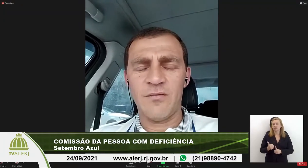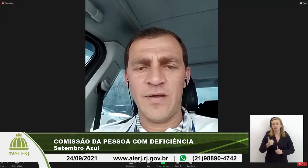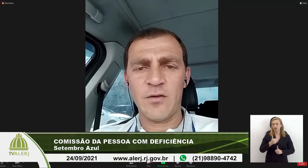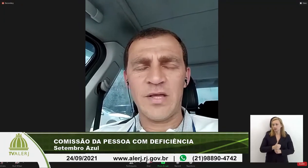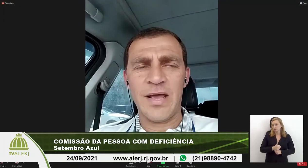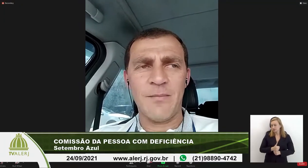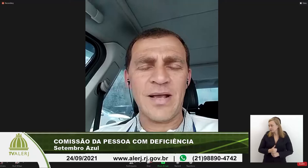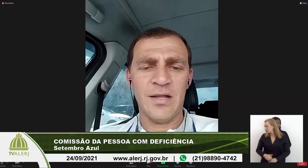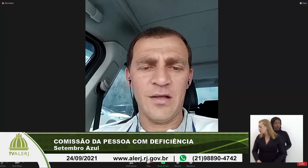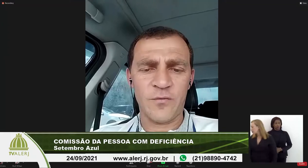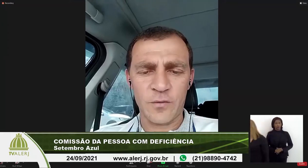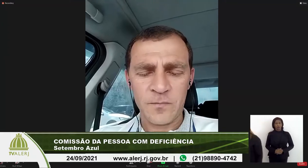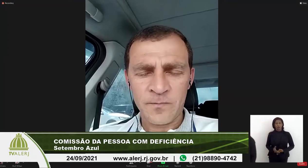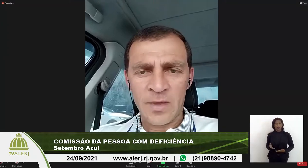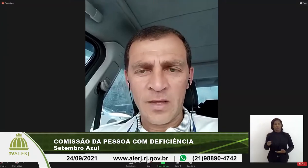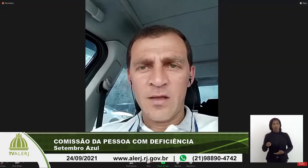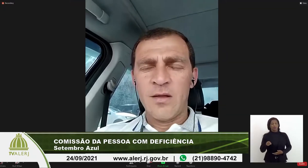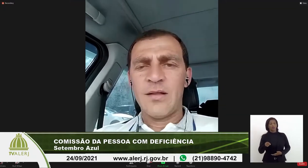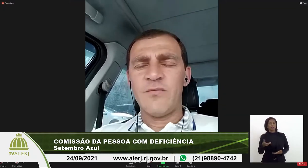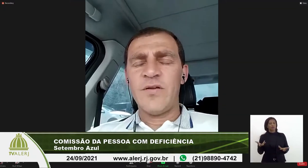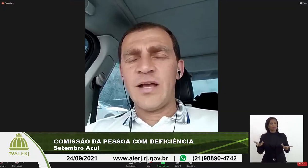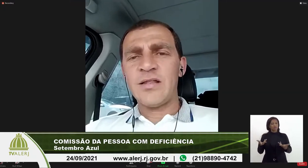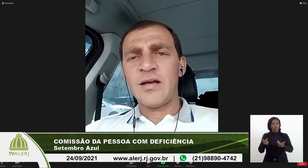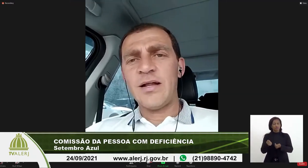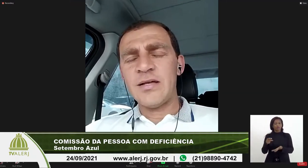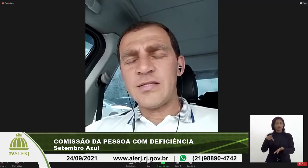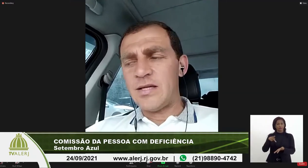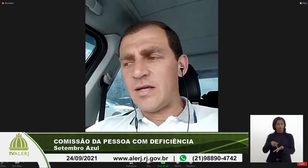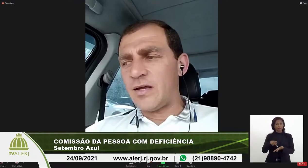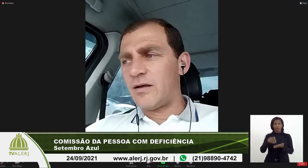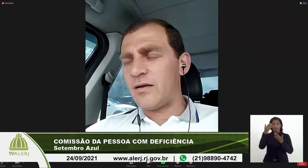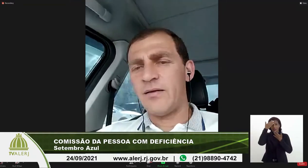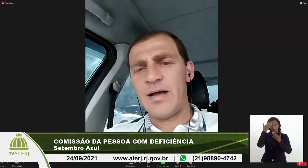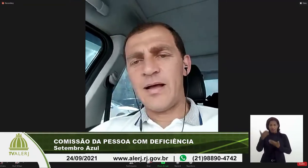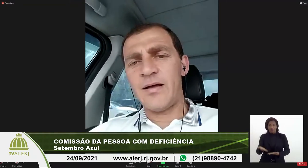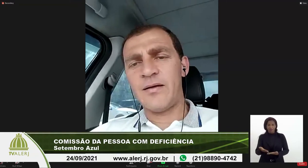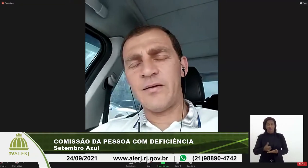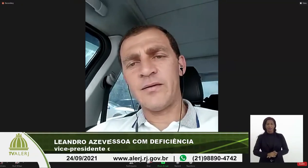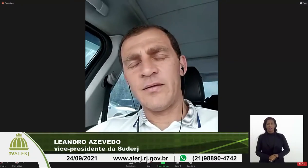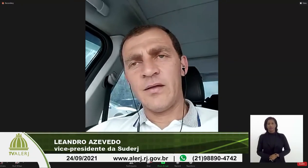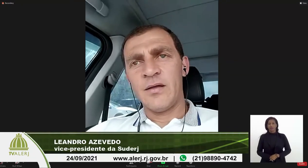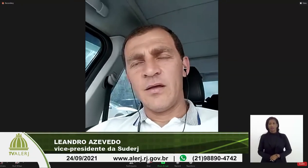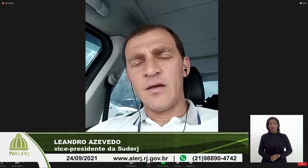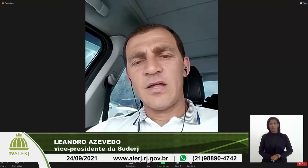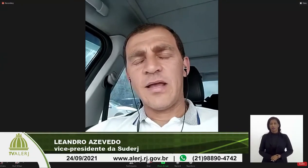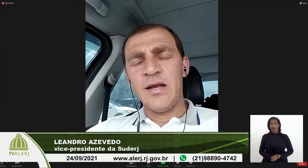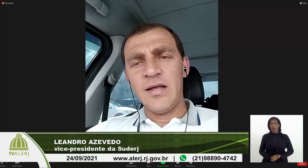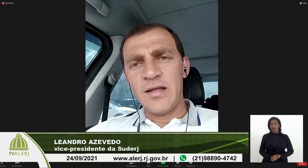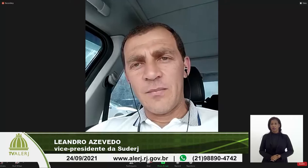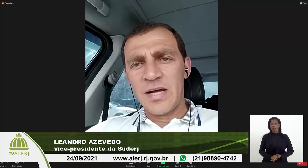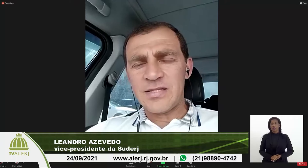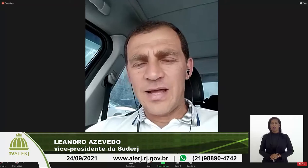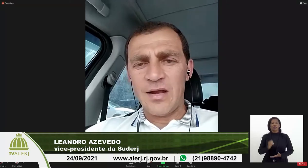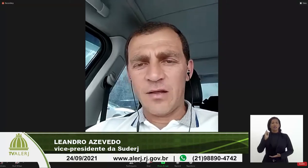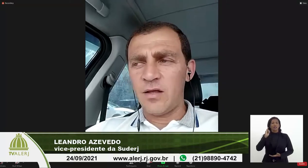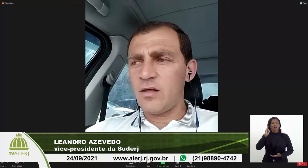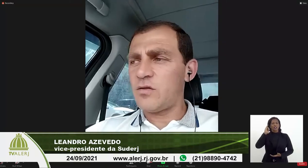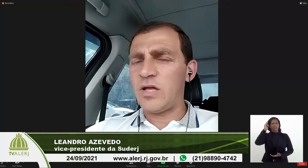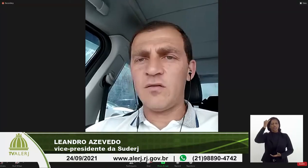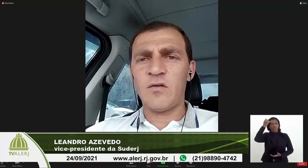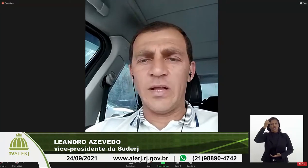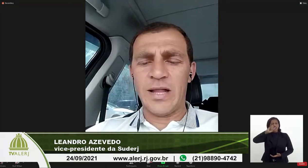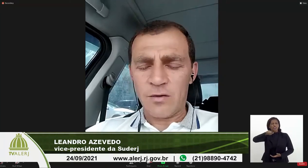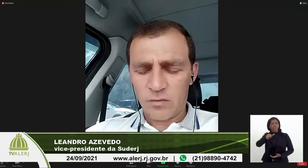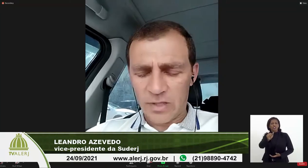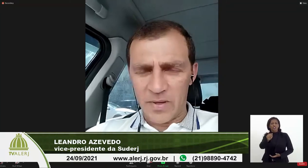evento, que é magnífico. Na verdade, agradecer a Jaqueline, a Marcele, que